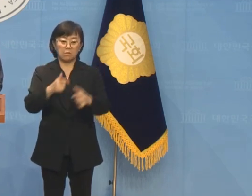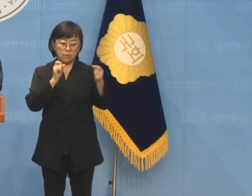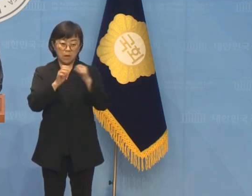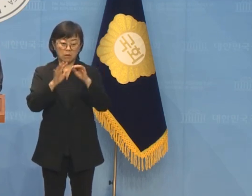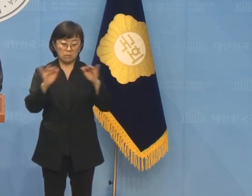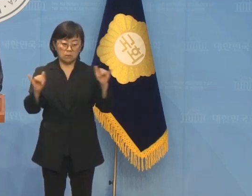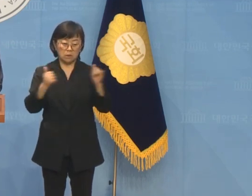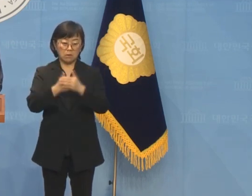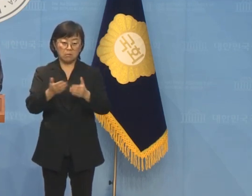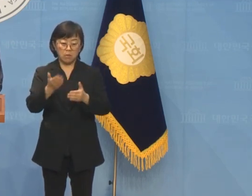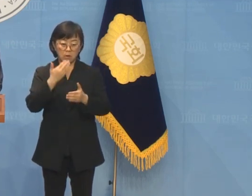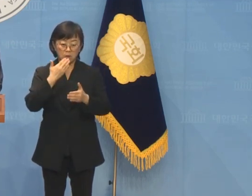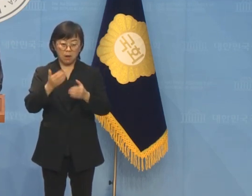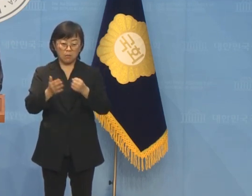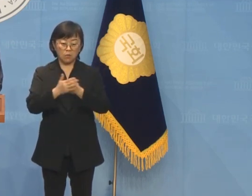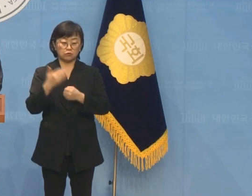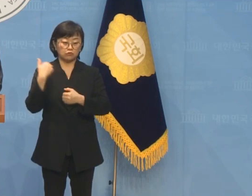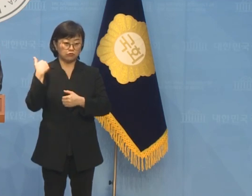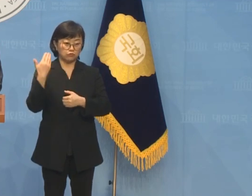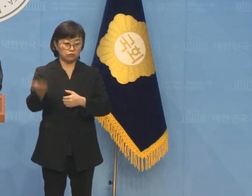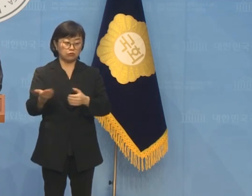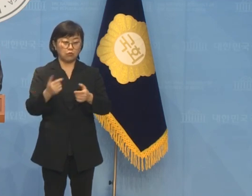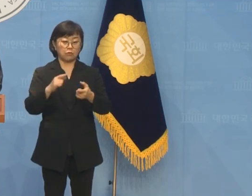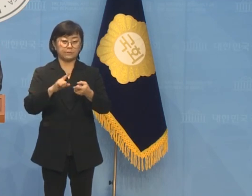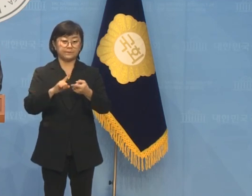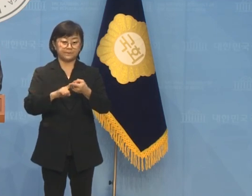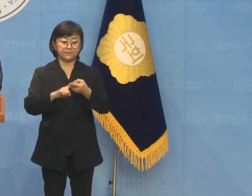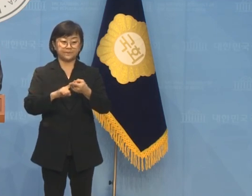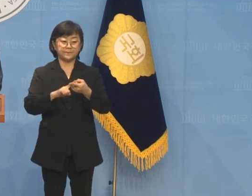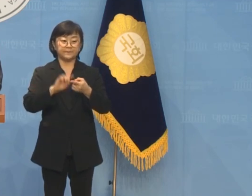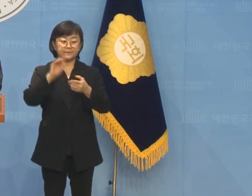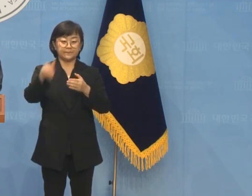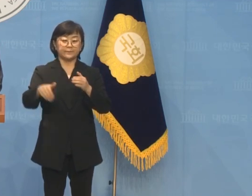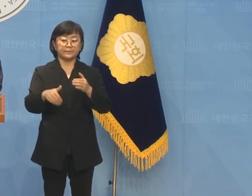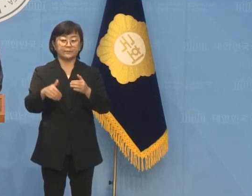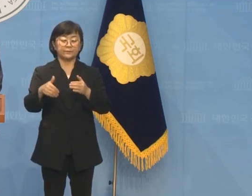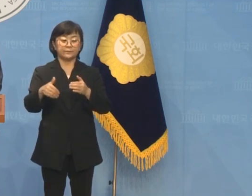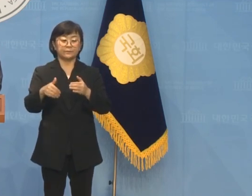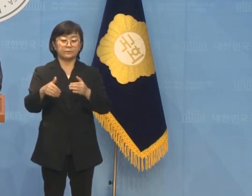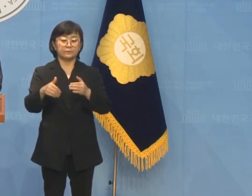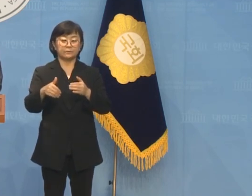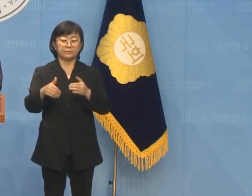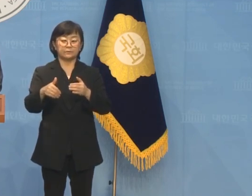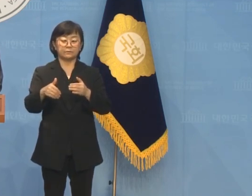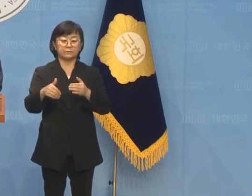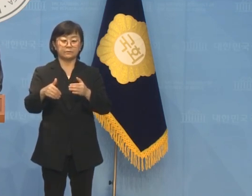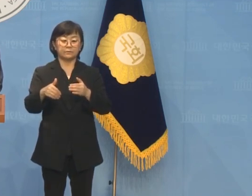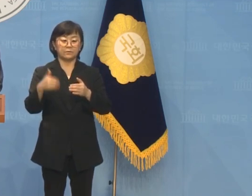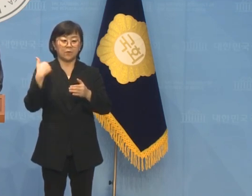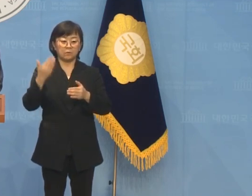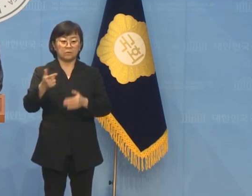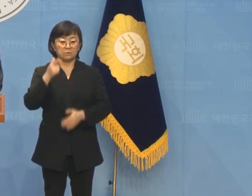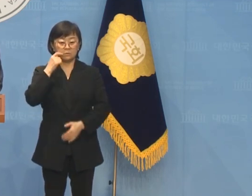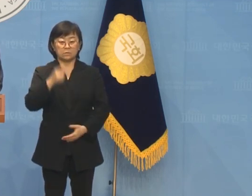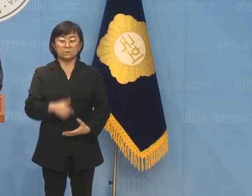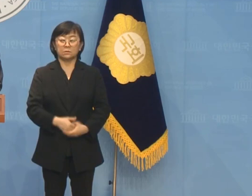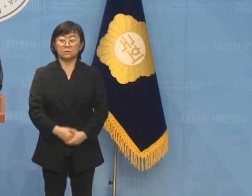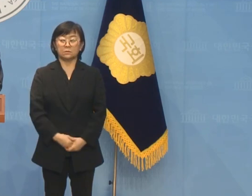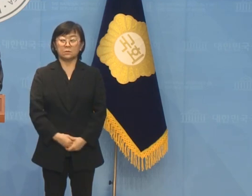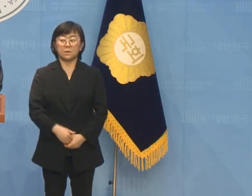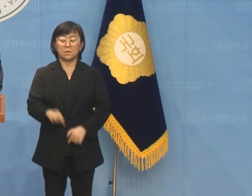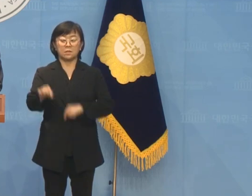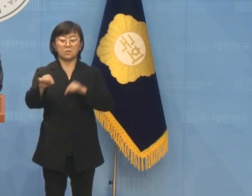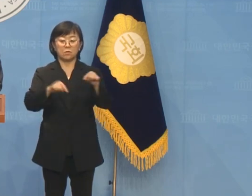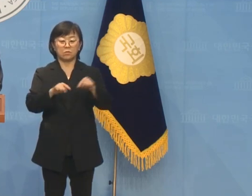먹잇감으로 전략하게 된 사실을 두고 볼 수만은 없습니다. 이